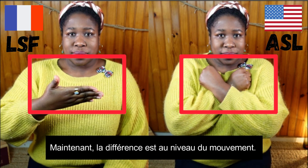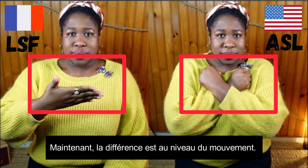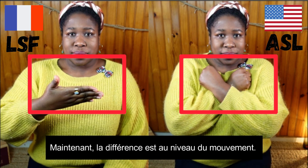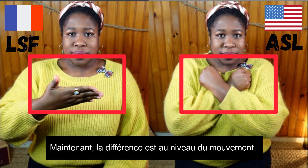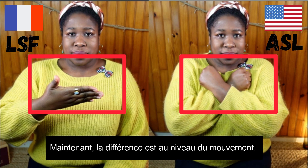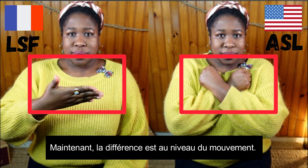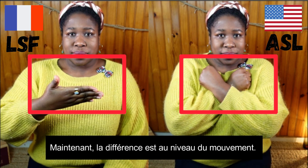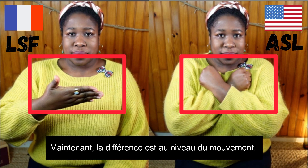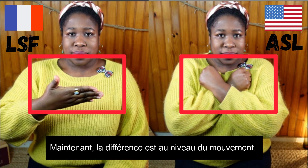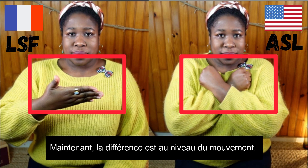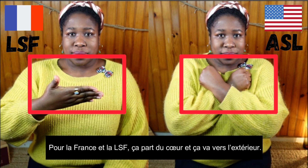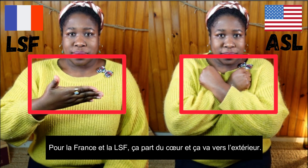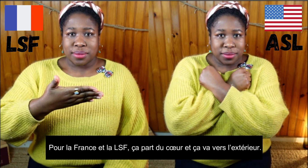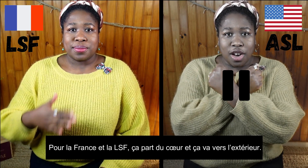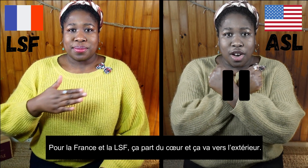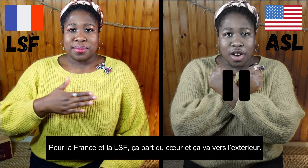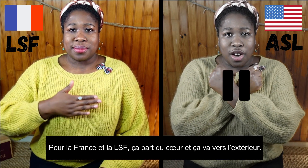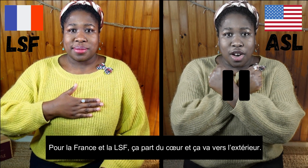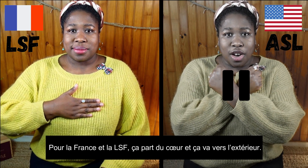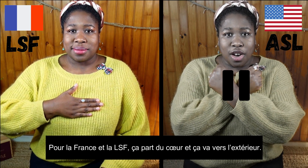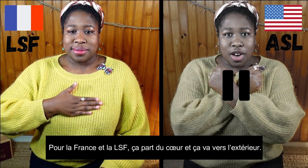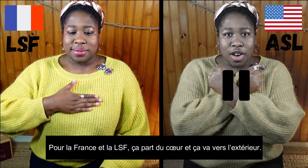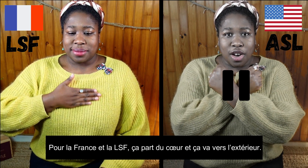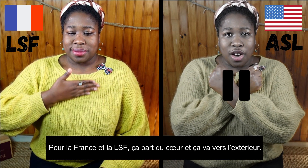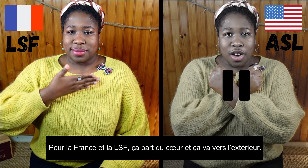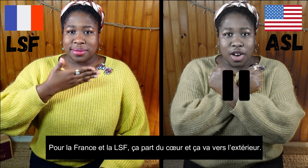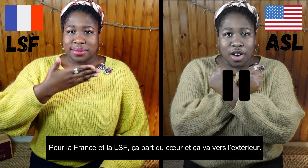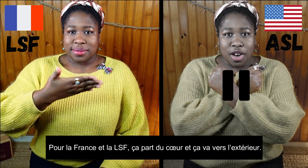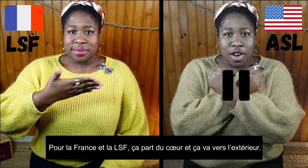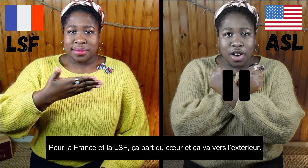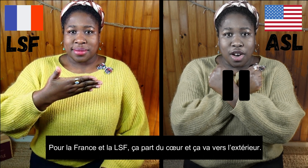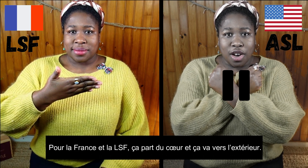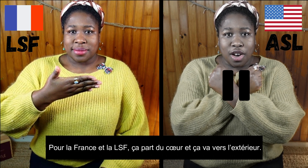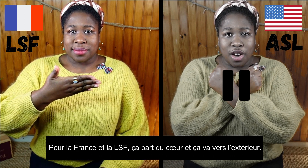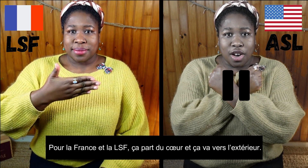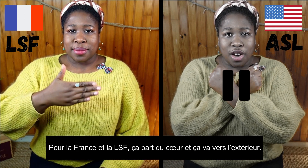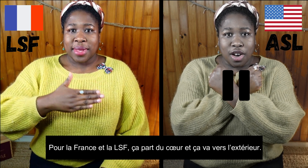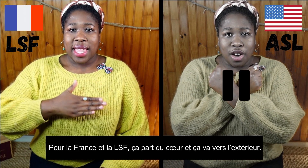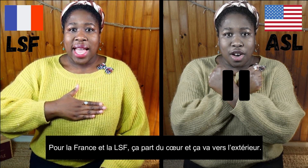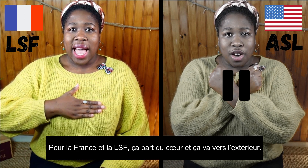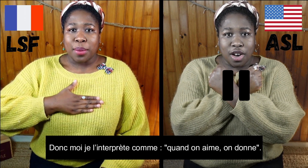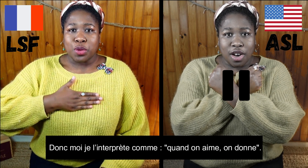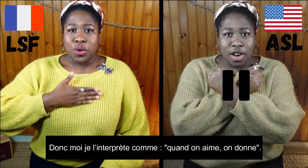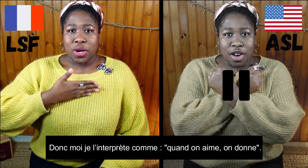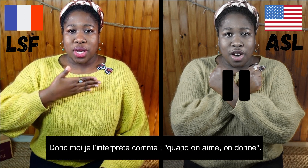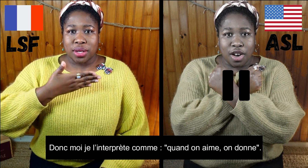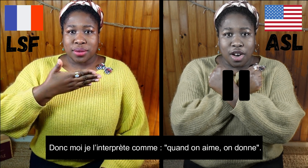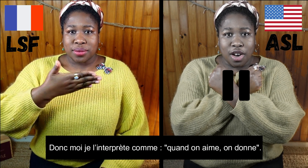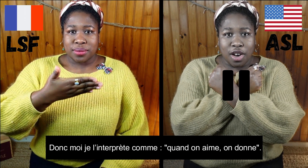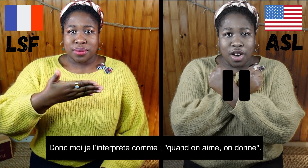différence elle est au niveau du mouvement. Pour la France et la LSF, ce mouvement part du cœur vers l'extérieur. Donc moi je l'interprète comme quand on